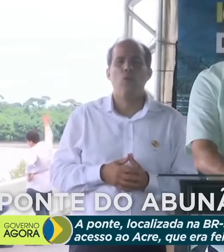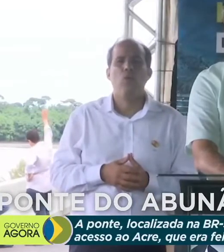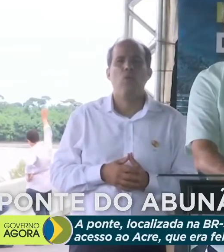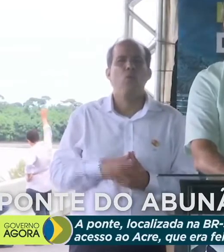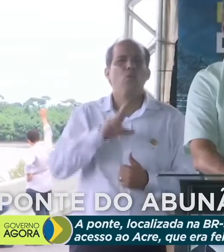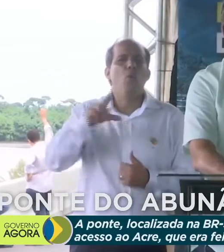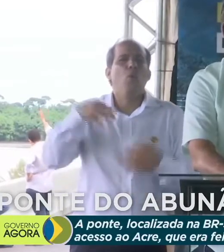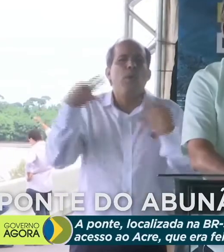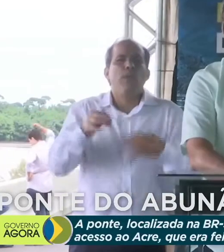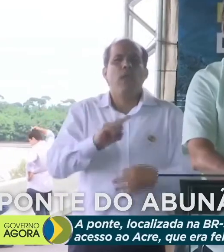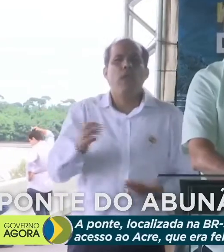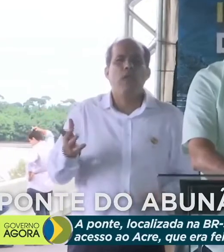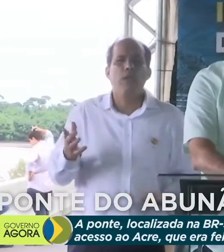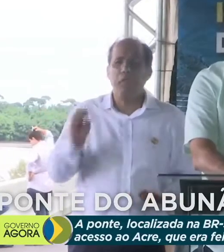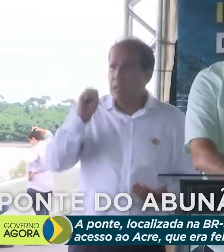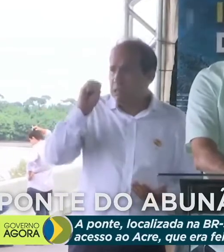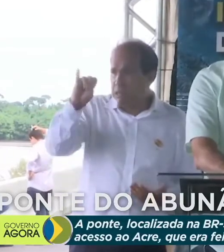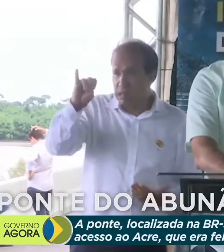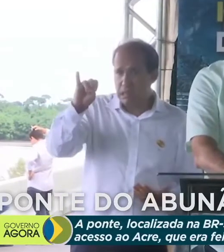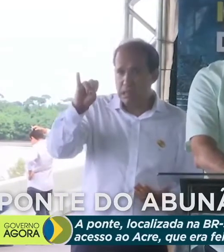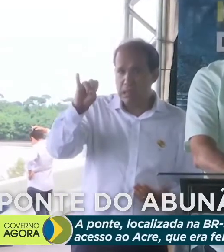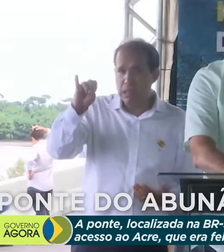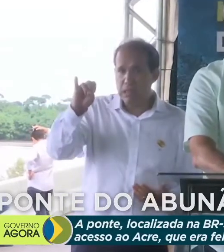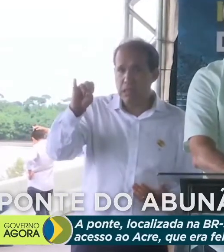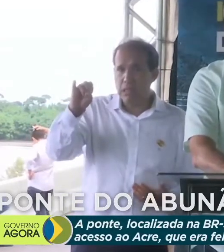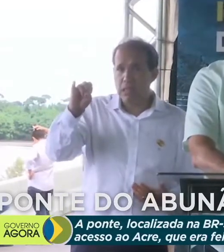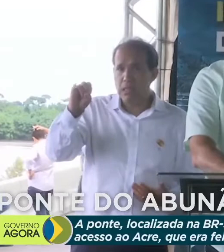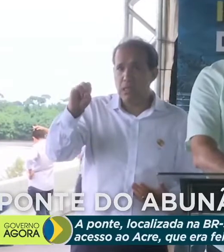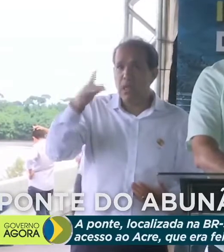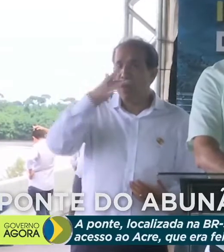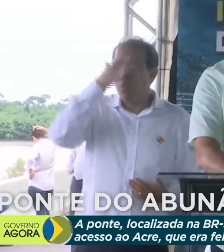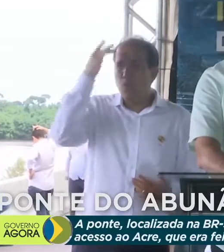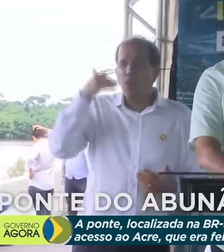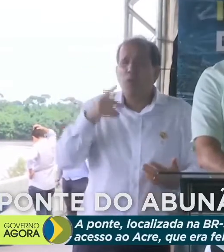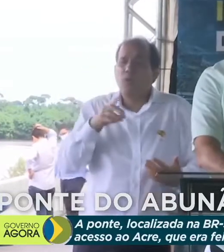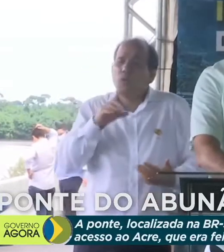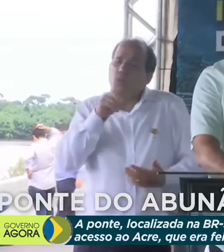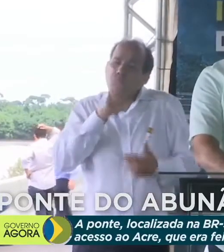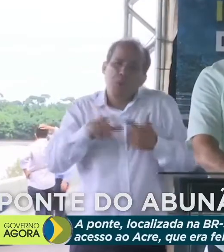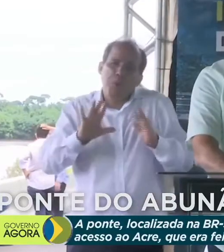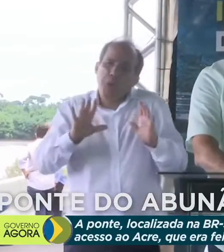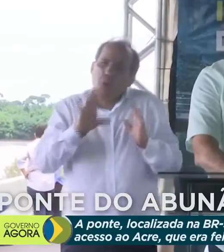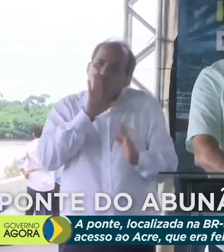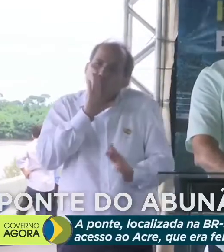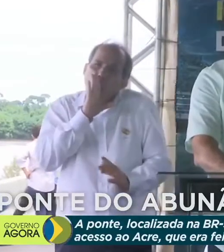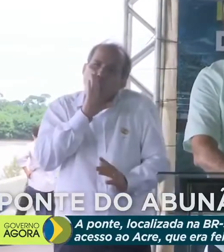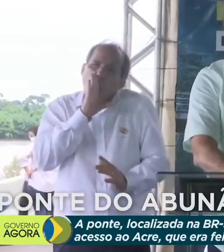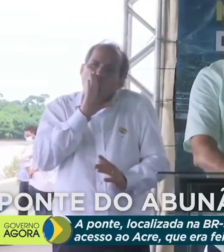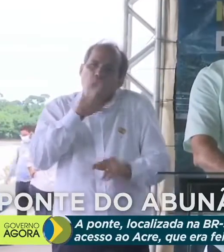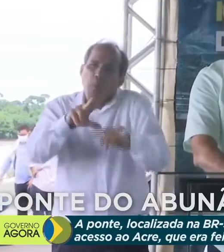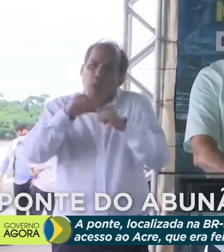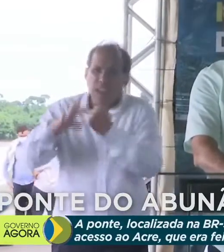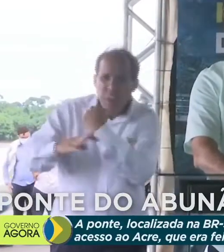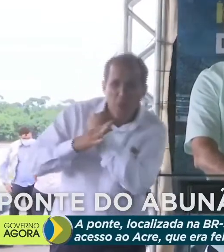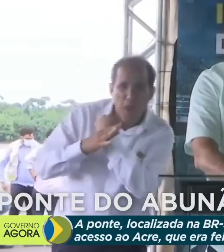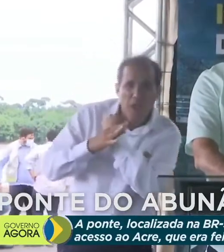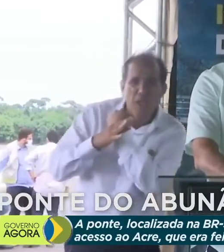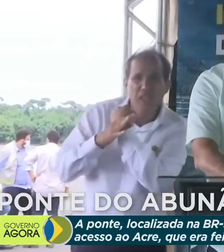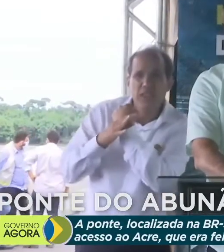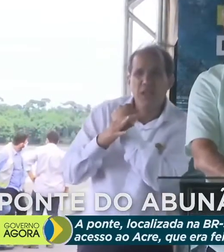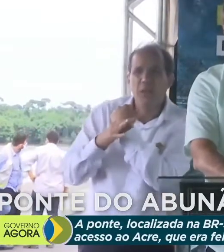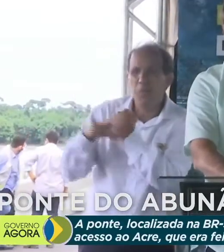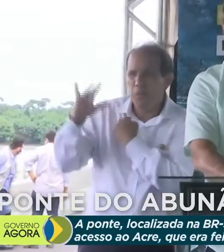Aquele que abre a mão de parte da sua liberdade em troca de segurança, por menor que seja,